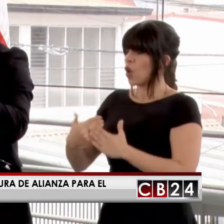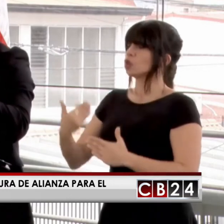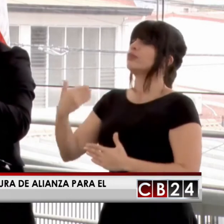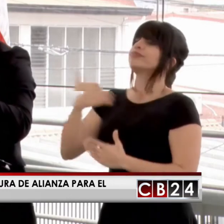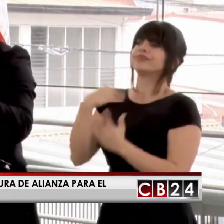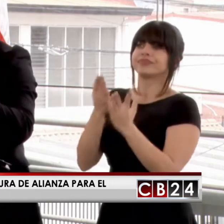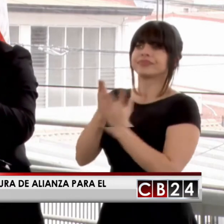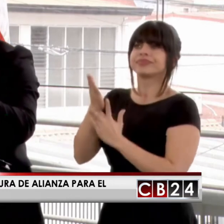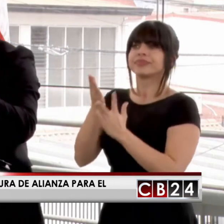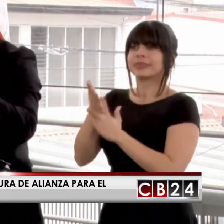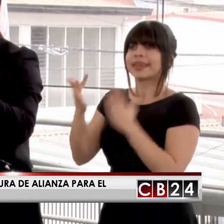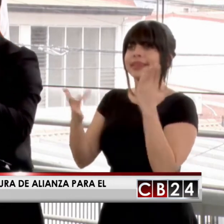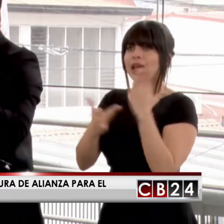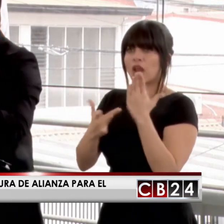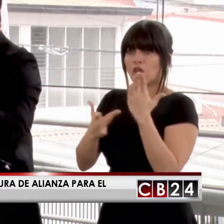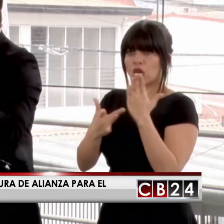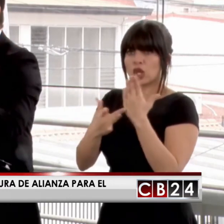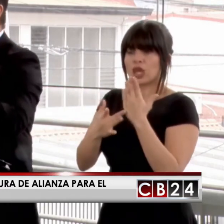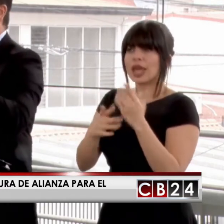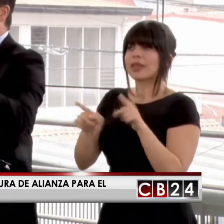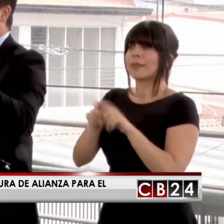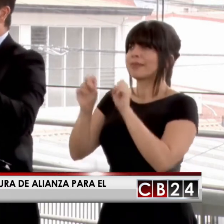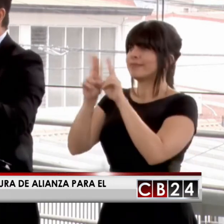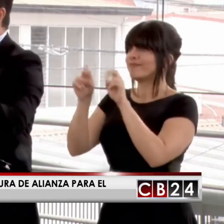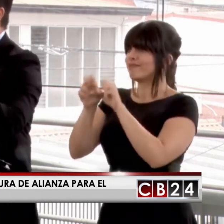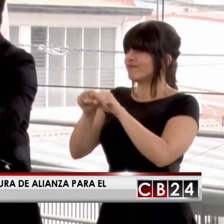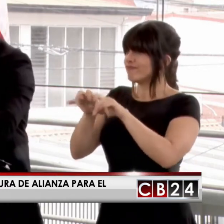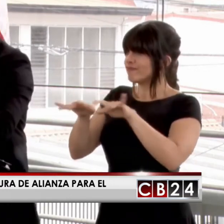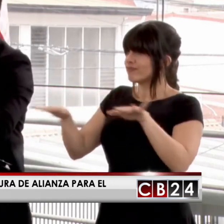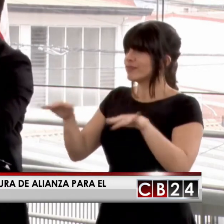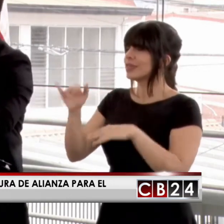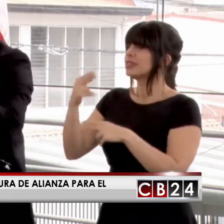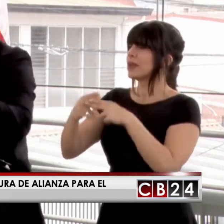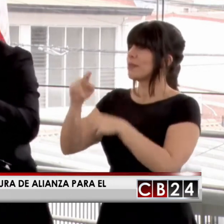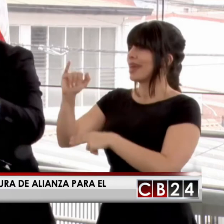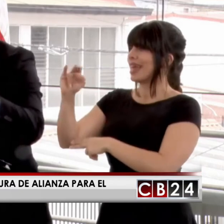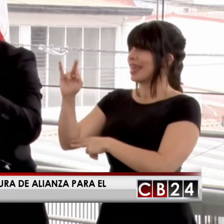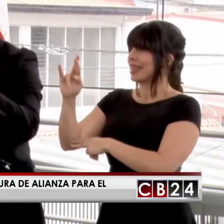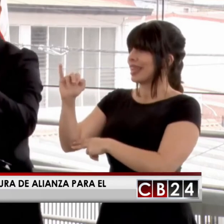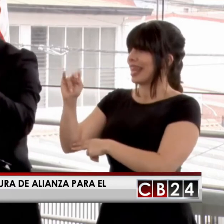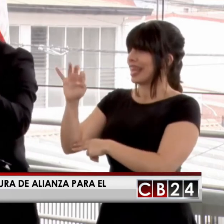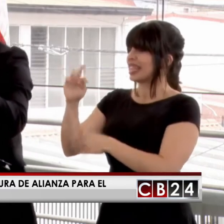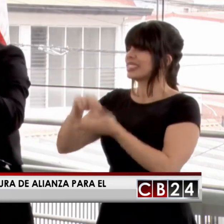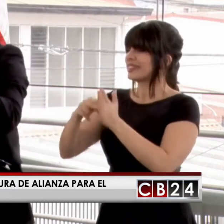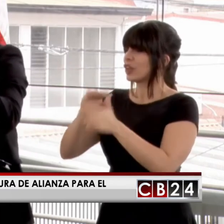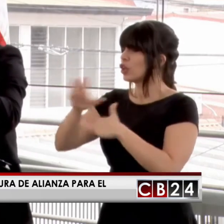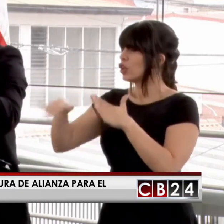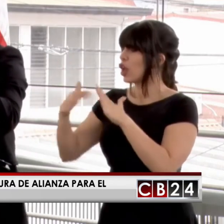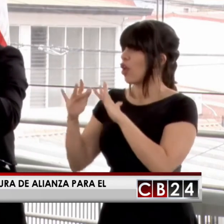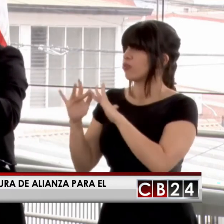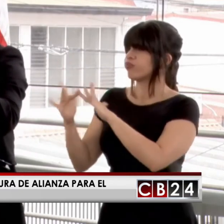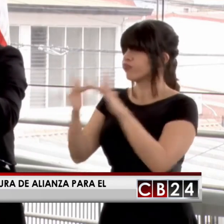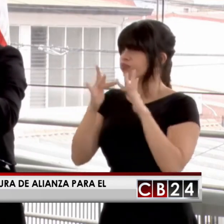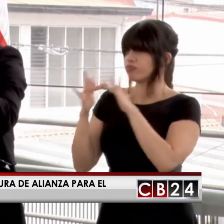a tecnología y a banda ancha en una intranet que comunique todo el sistema.